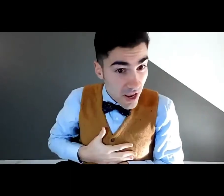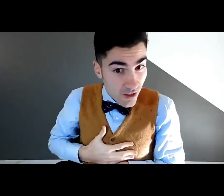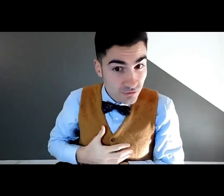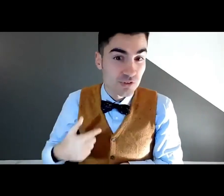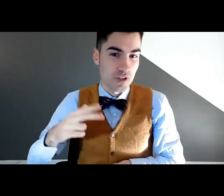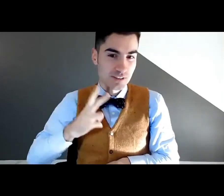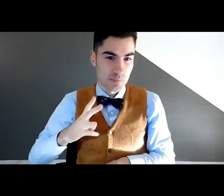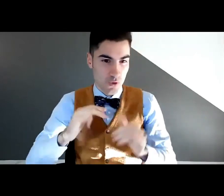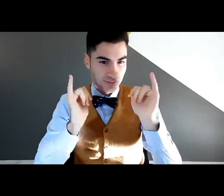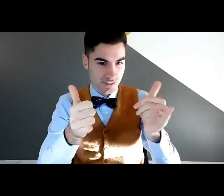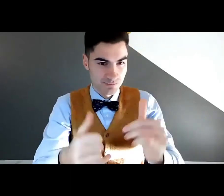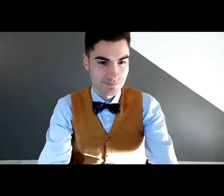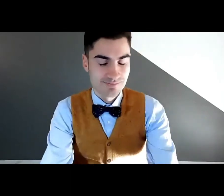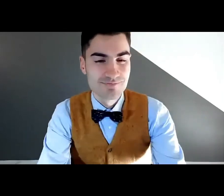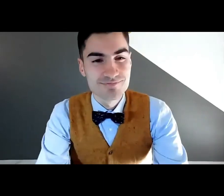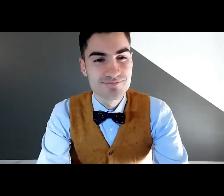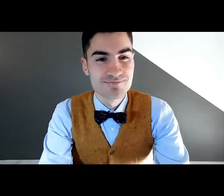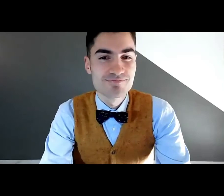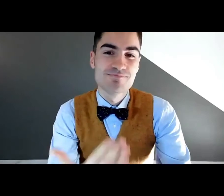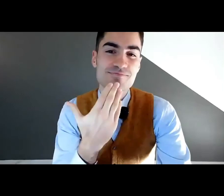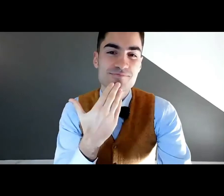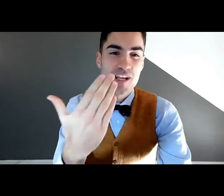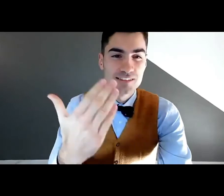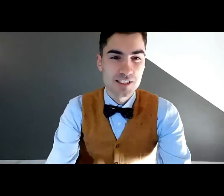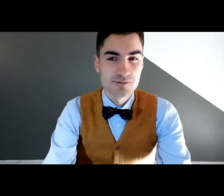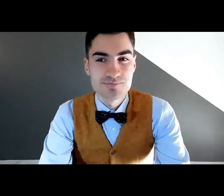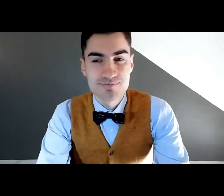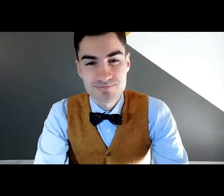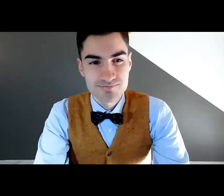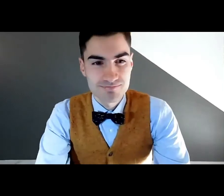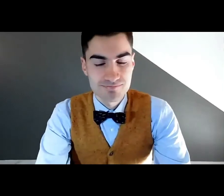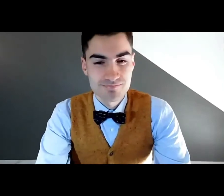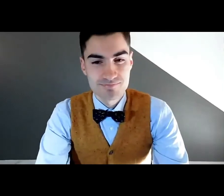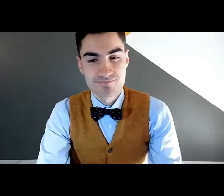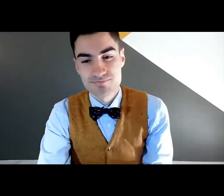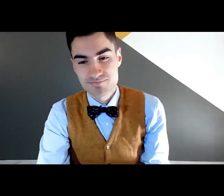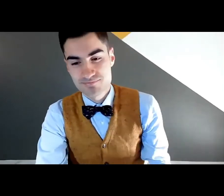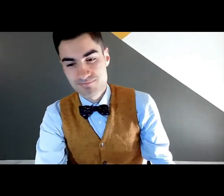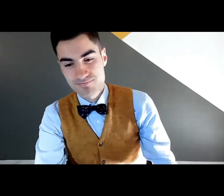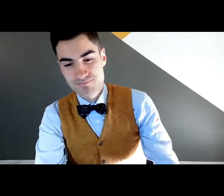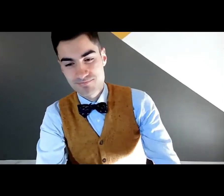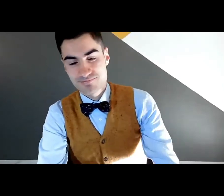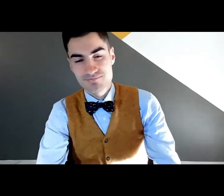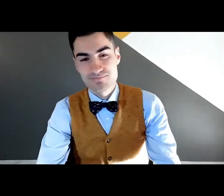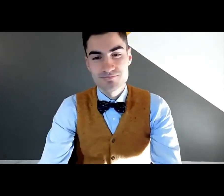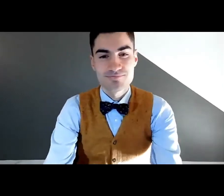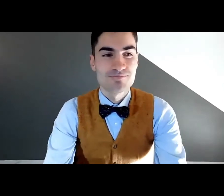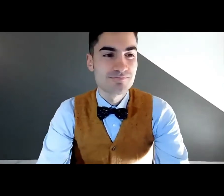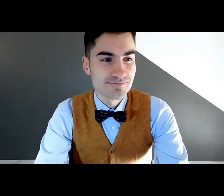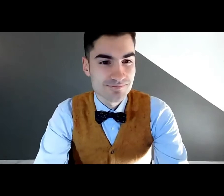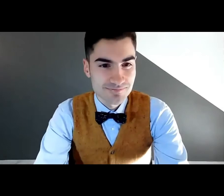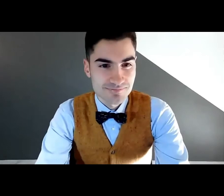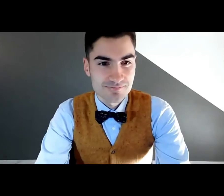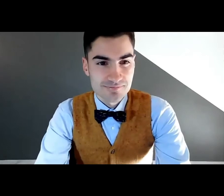contesto molto più ampio, ma ho giusto voluto farvi venire un po' un languorino su questo visual